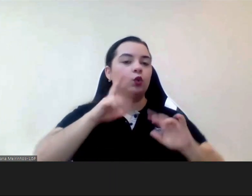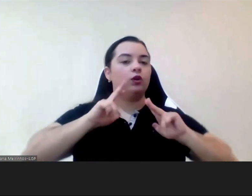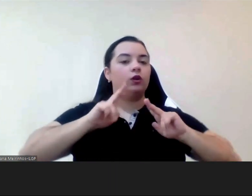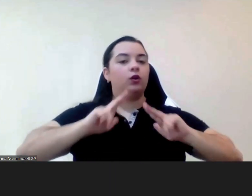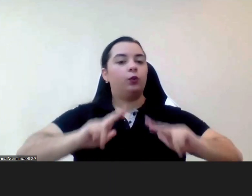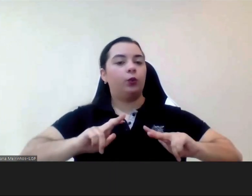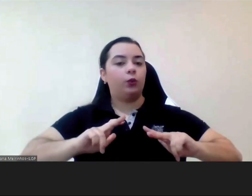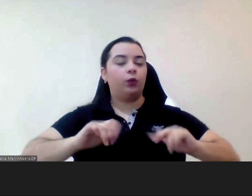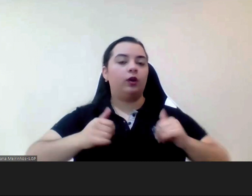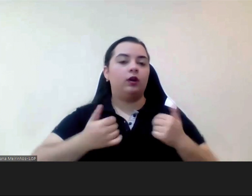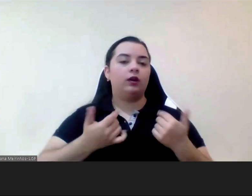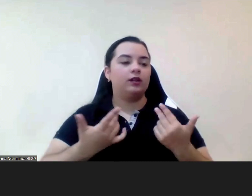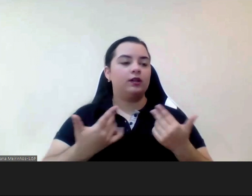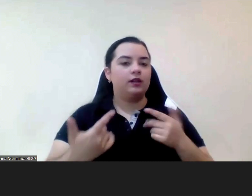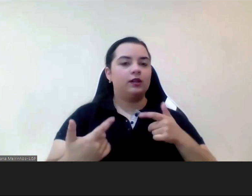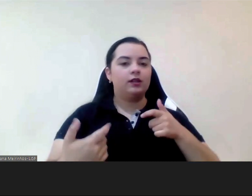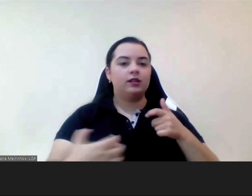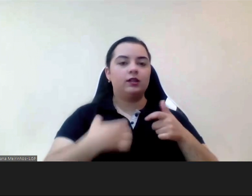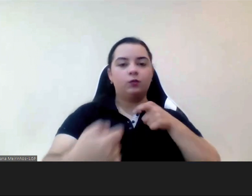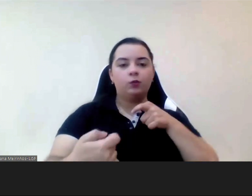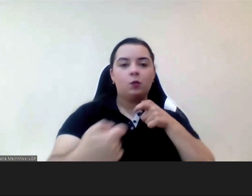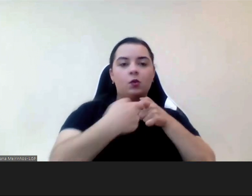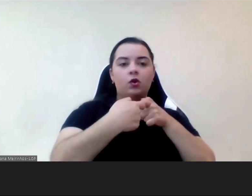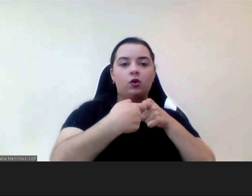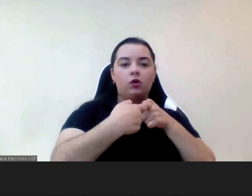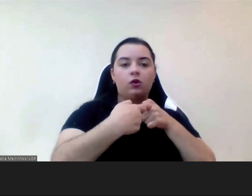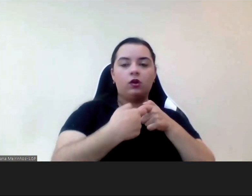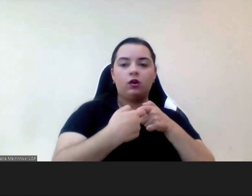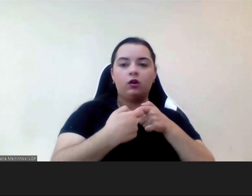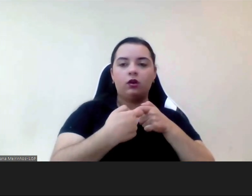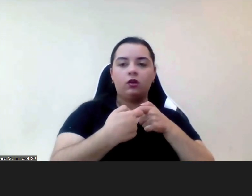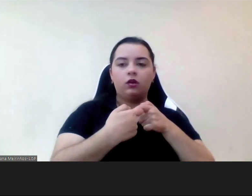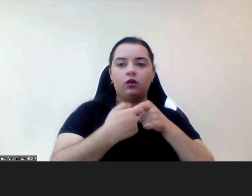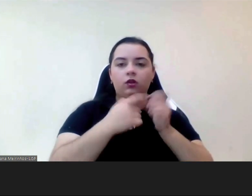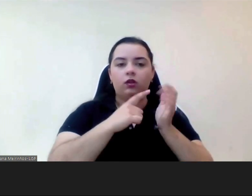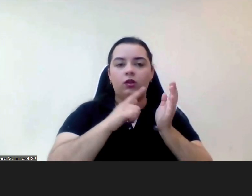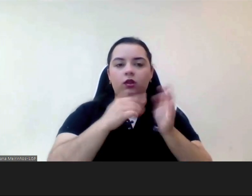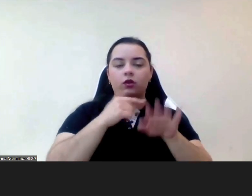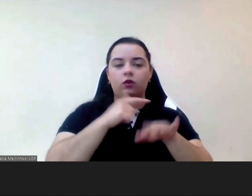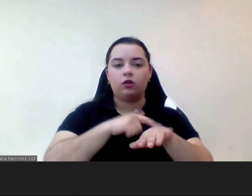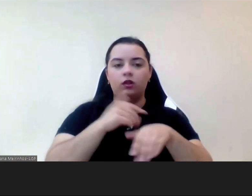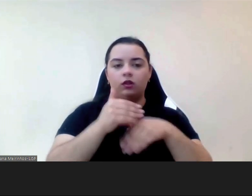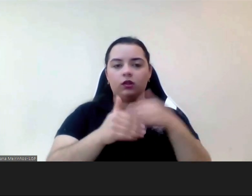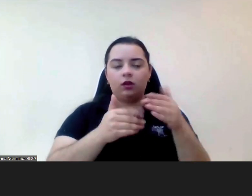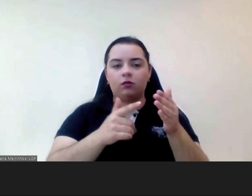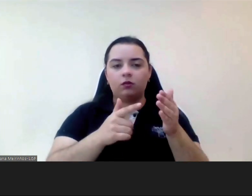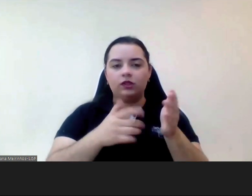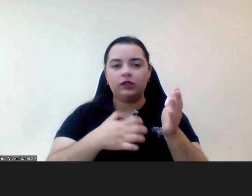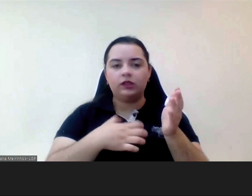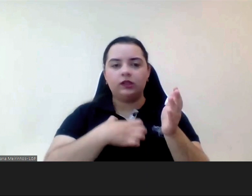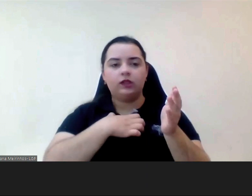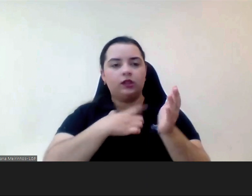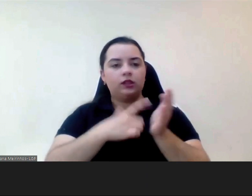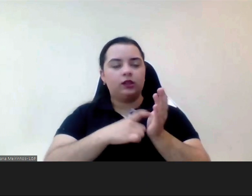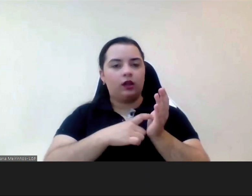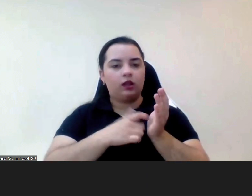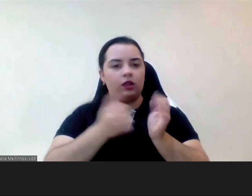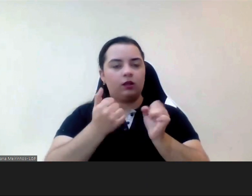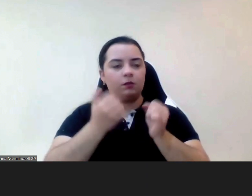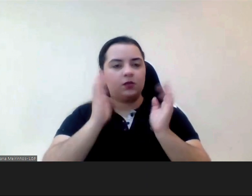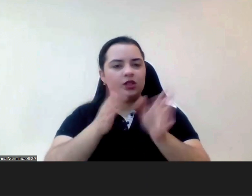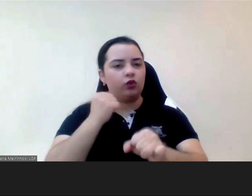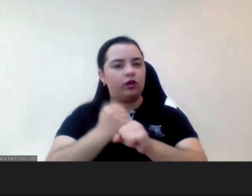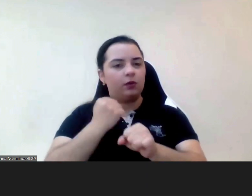aqui a ter uma necessidade de ter uma ocupação diária que tenha algum significado que tenha